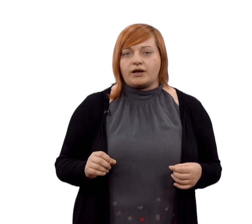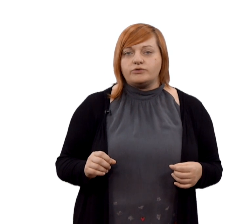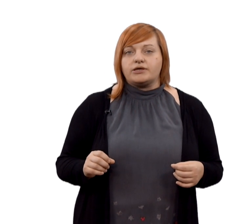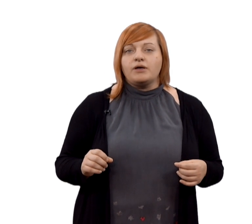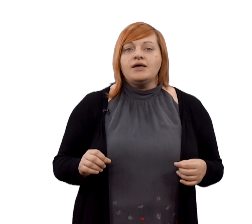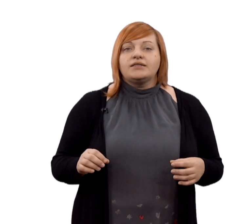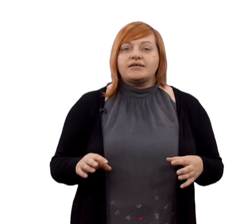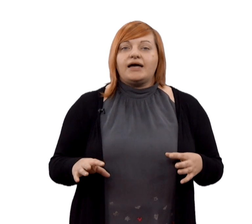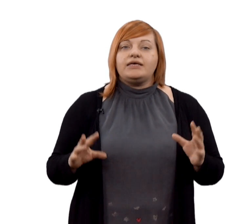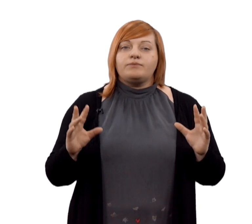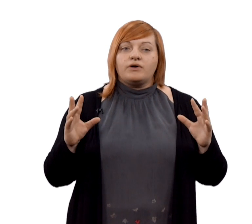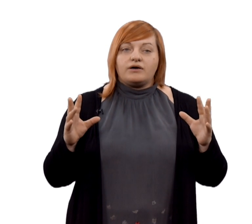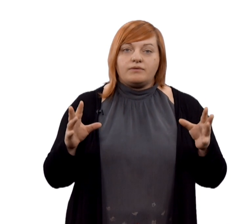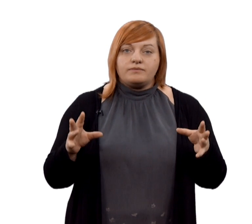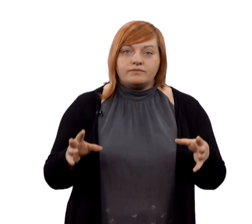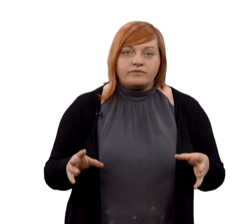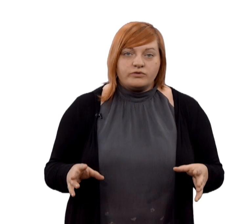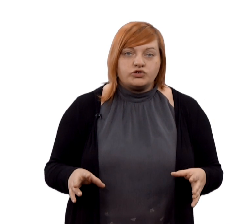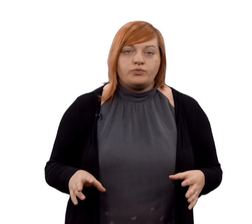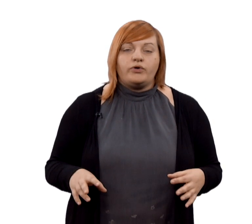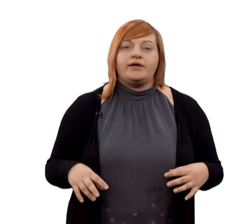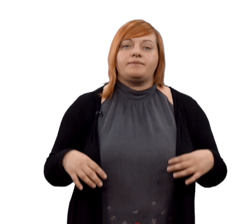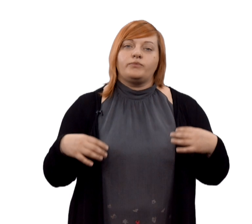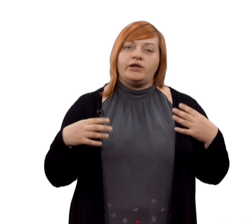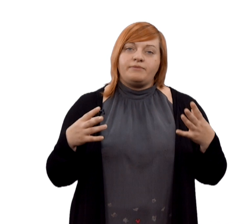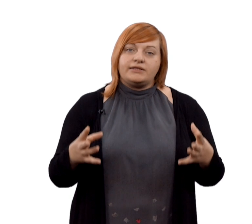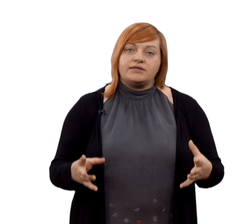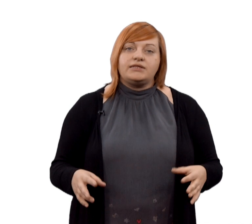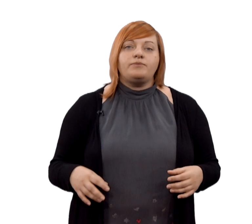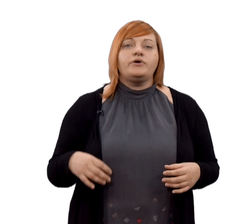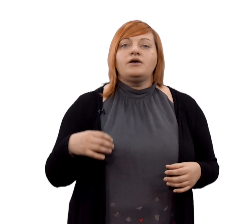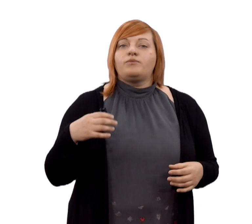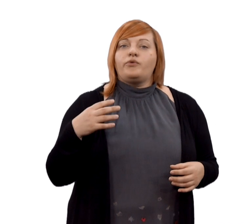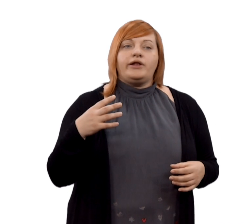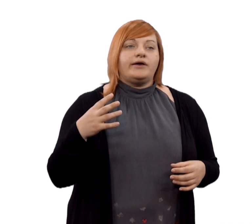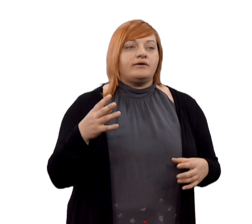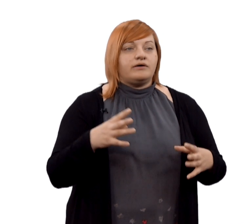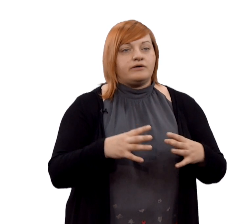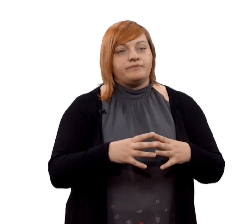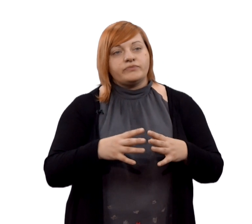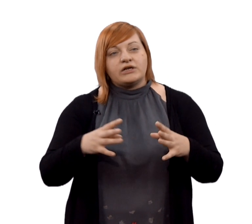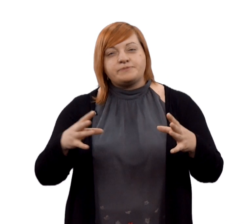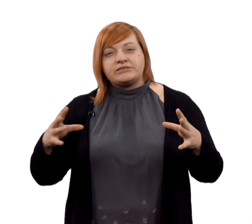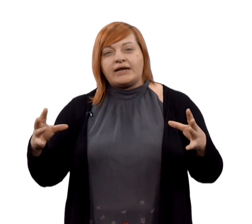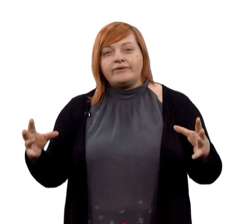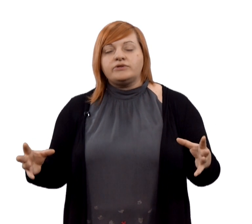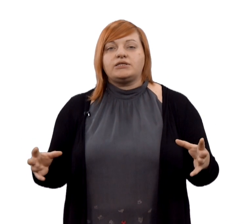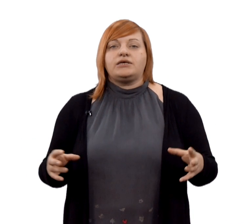работаем. Тогда им нужен более медленный темп, более распространенные такие